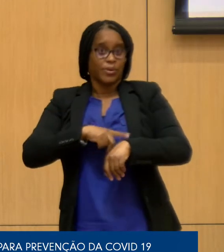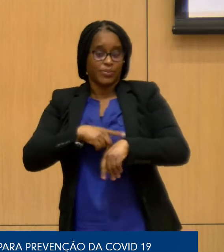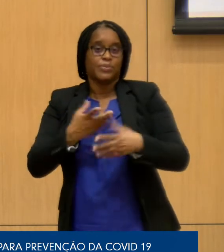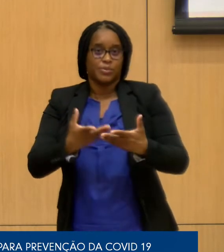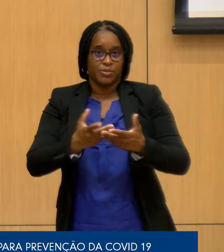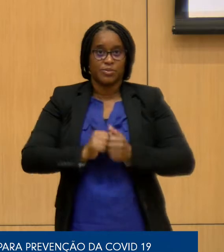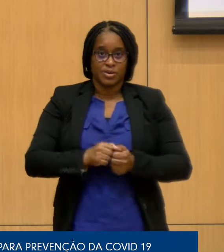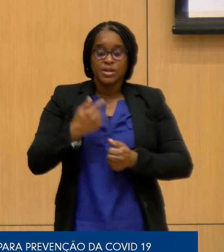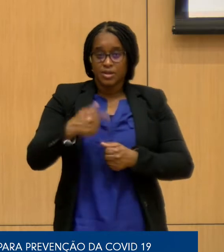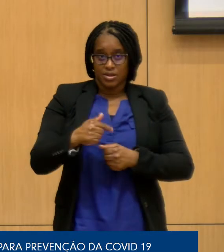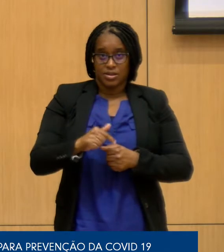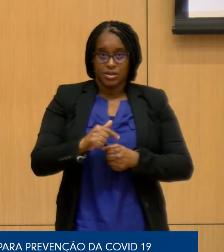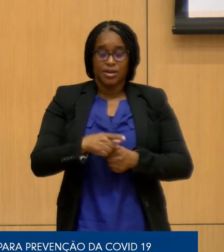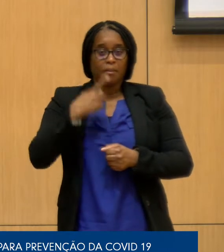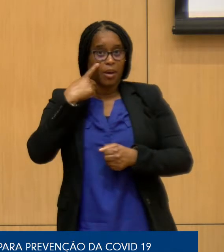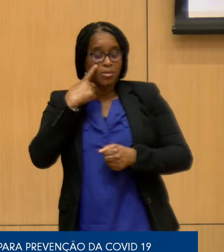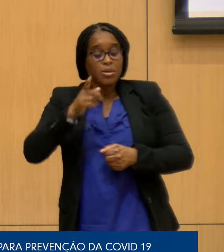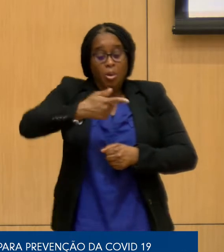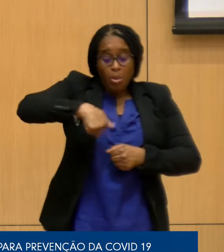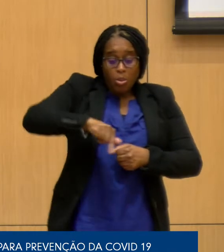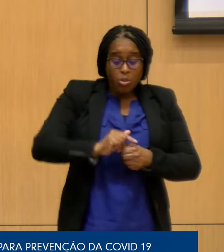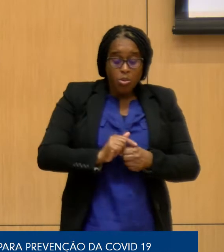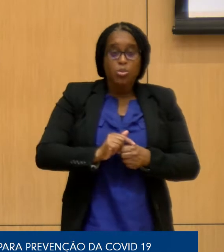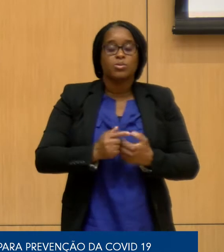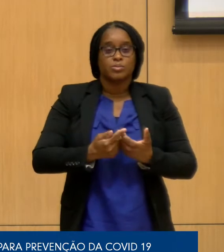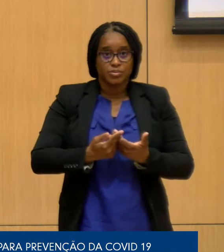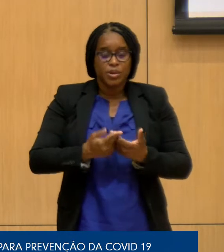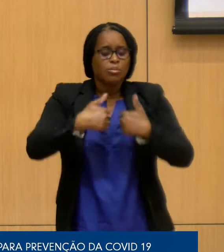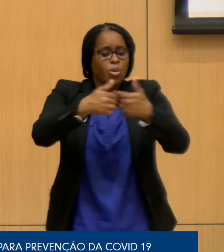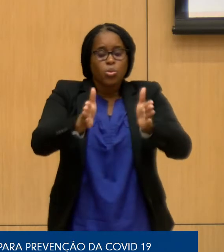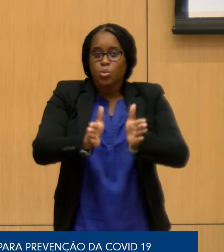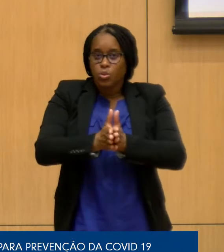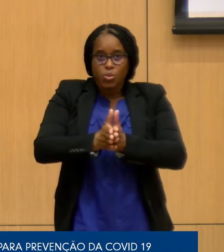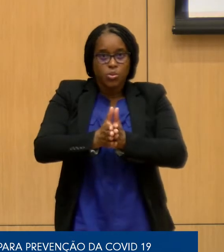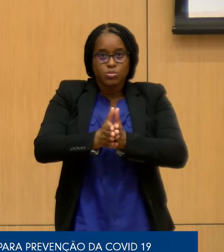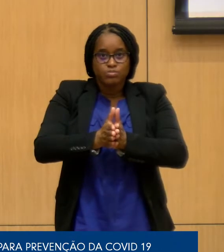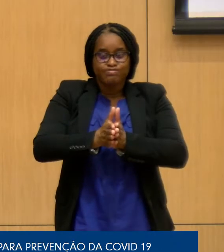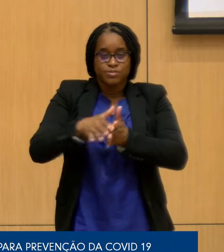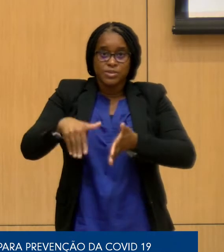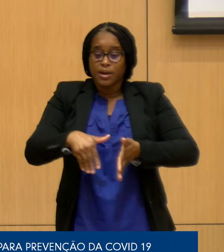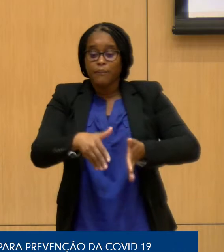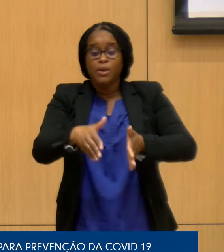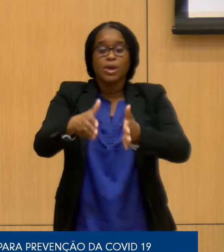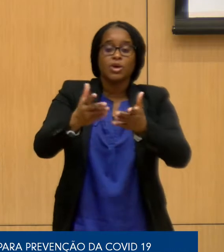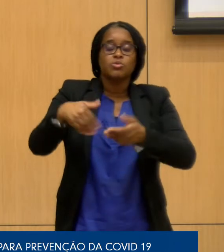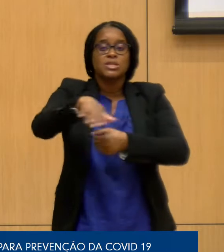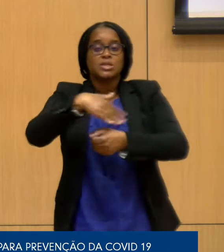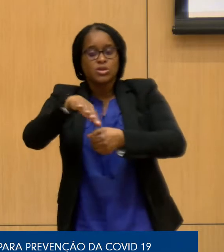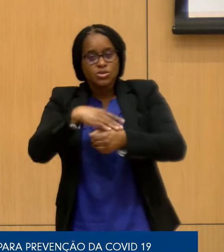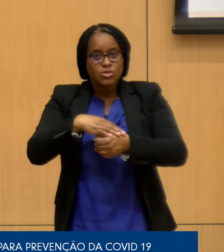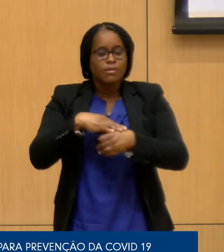que se apercebe a nós, mas tudo se acaminhava por uma situação